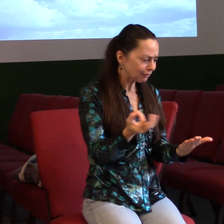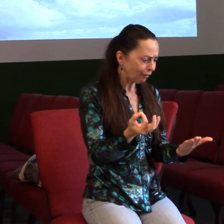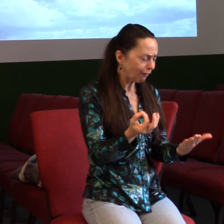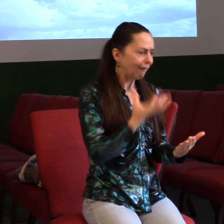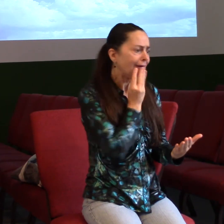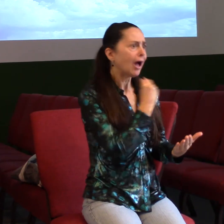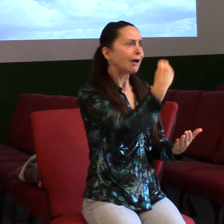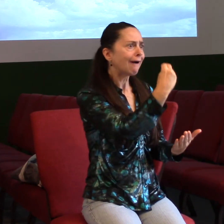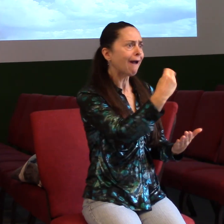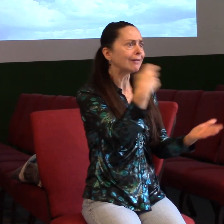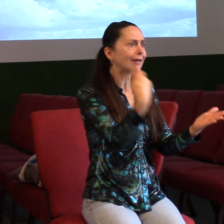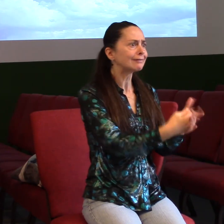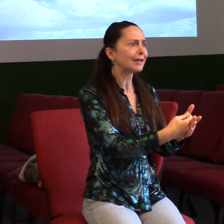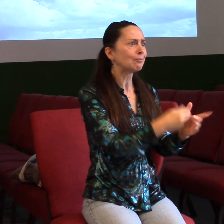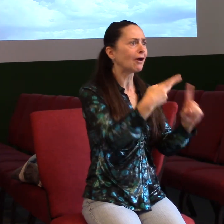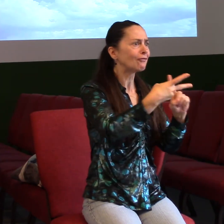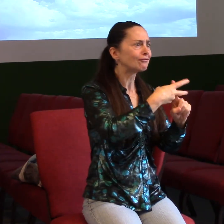tak to je asi inspirované, si myslím.